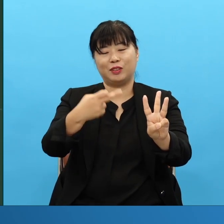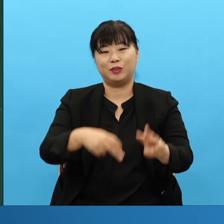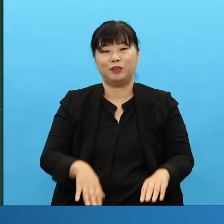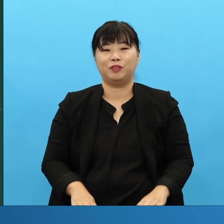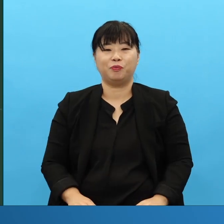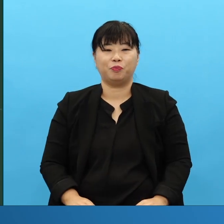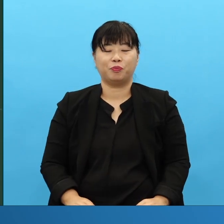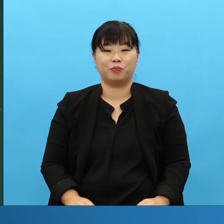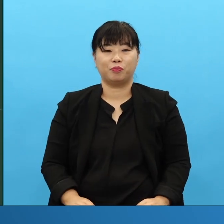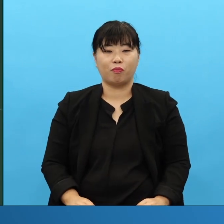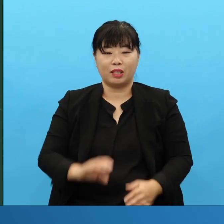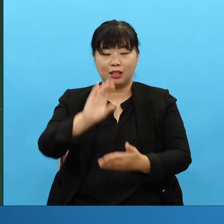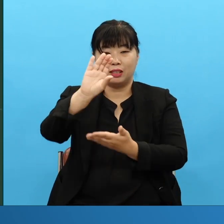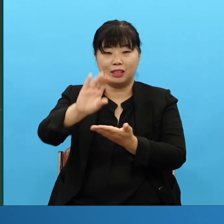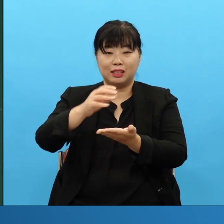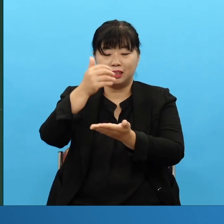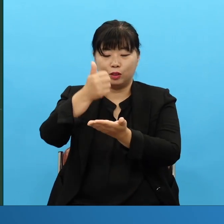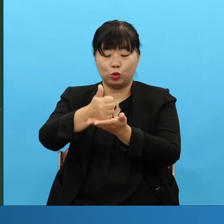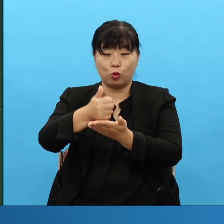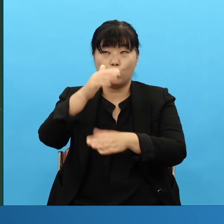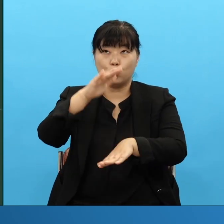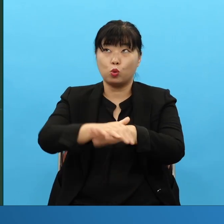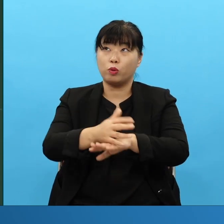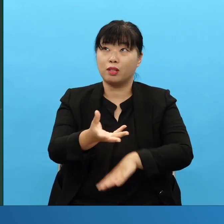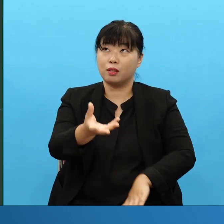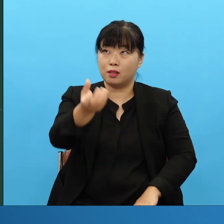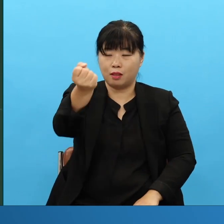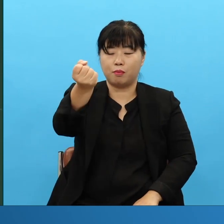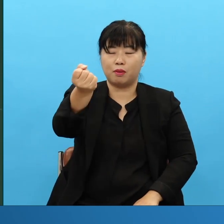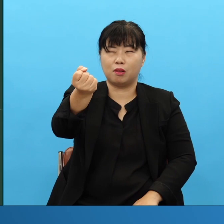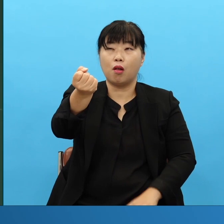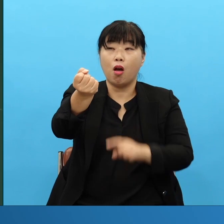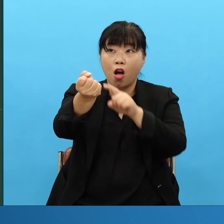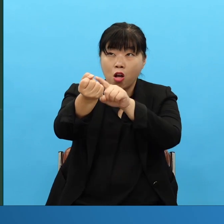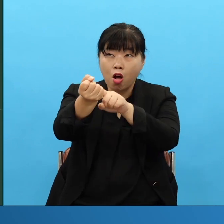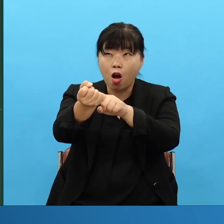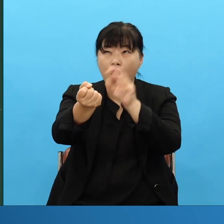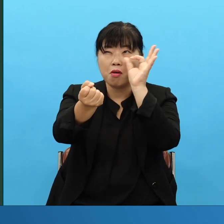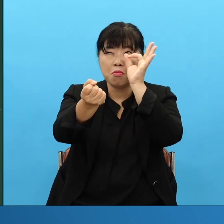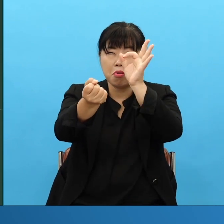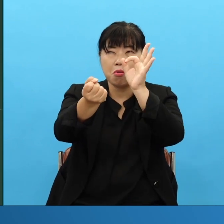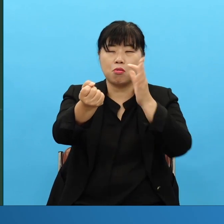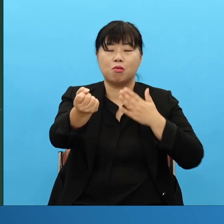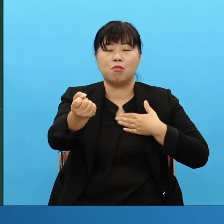그리스도의 손에 잡피바된 그것을 잡으려고 합니다 이런